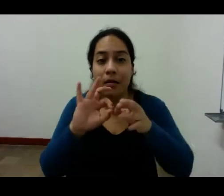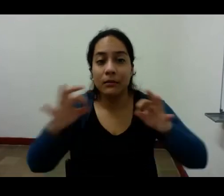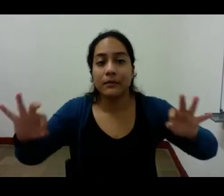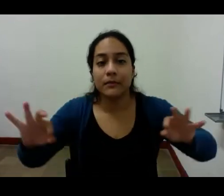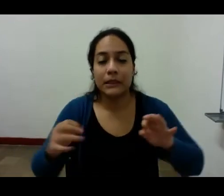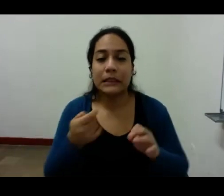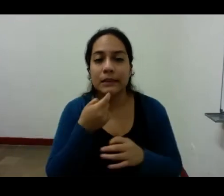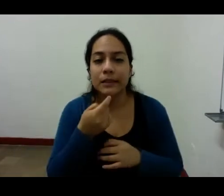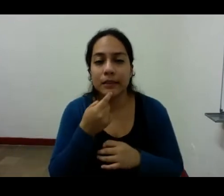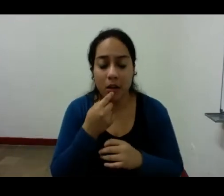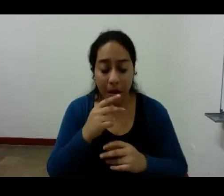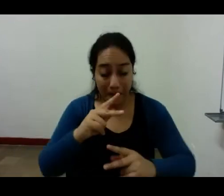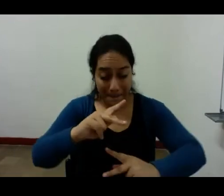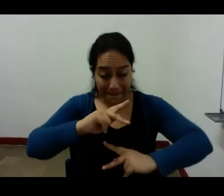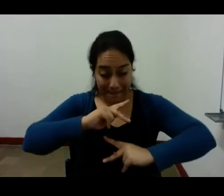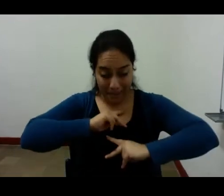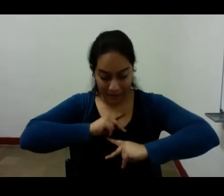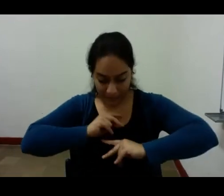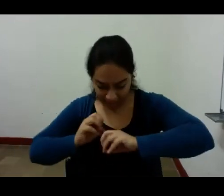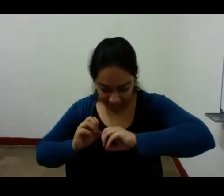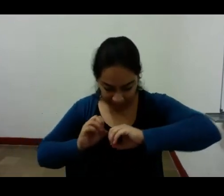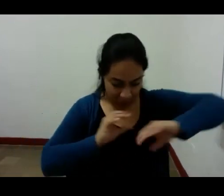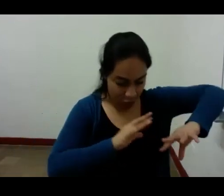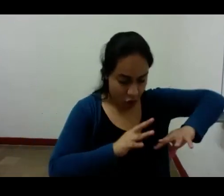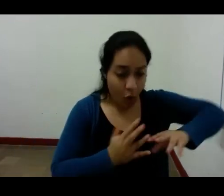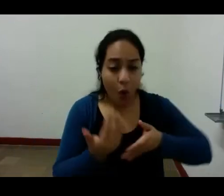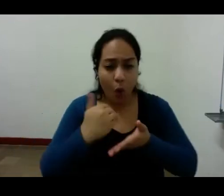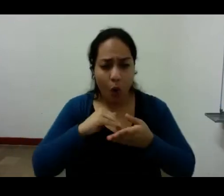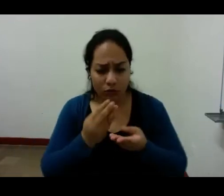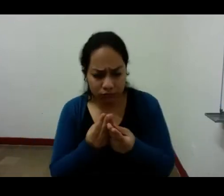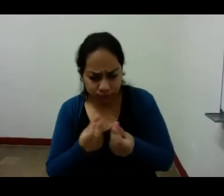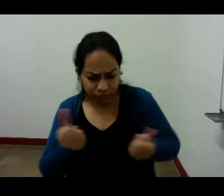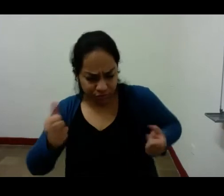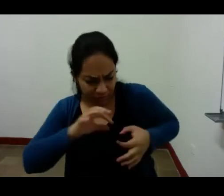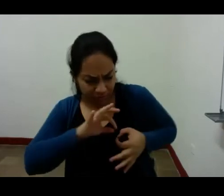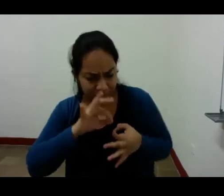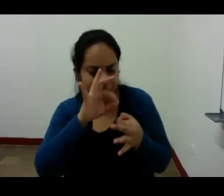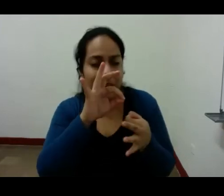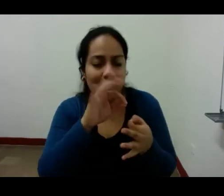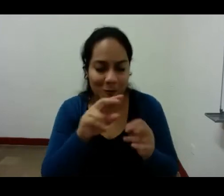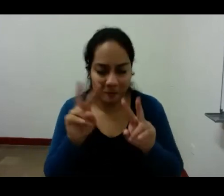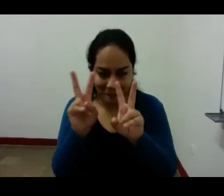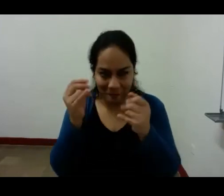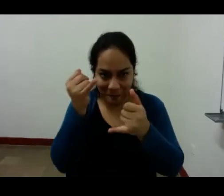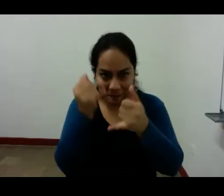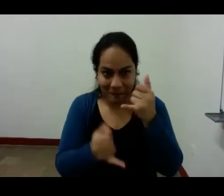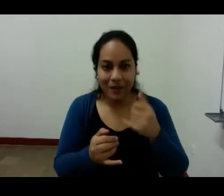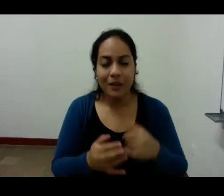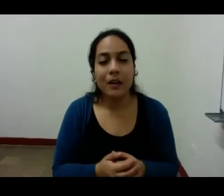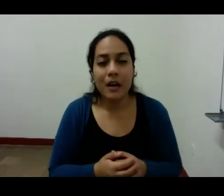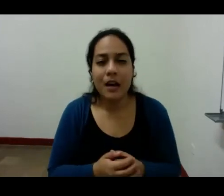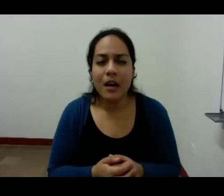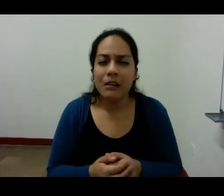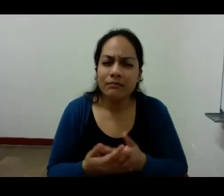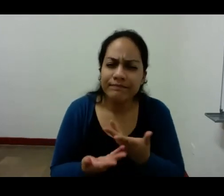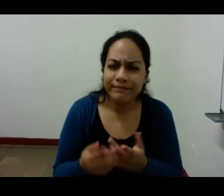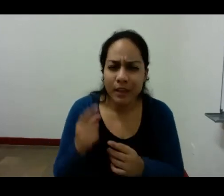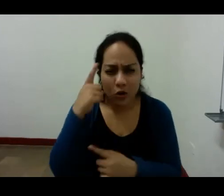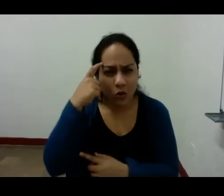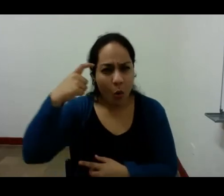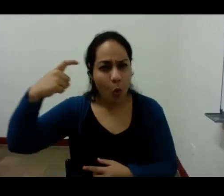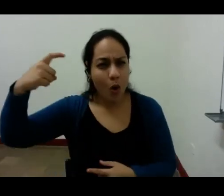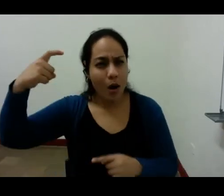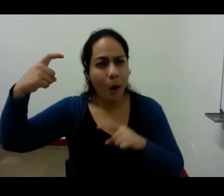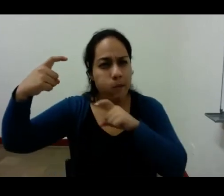dispersonalización y pulverización del espíritu cierro comillas el sueño es una